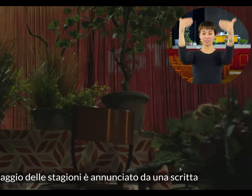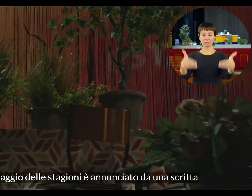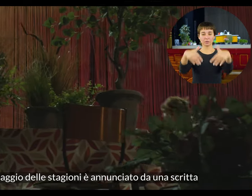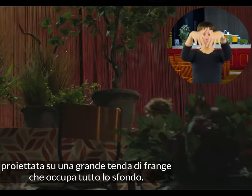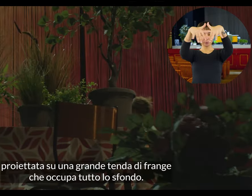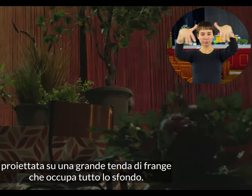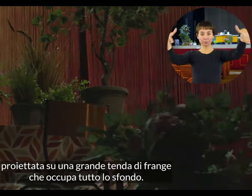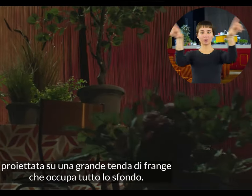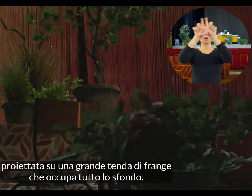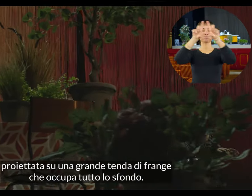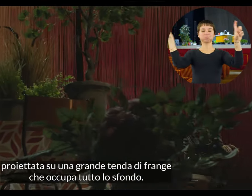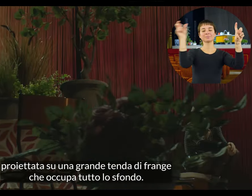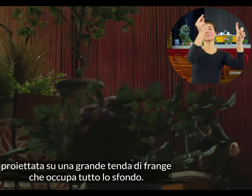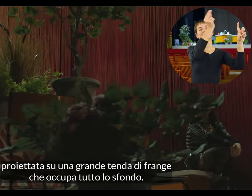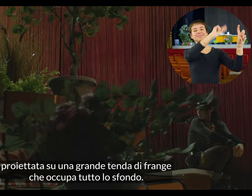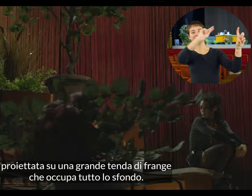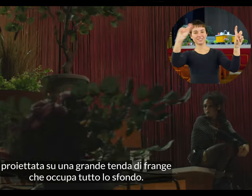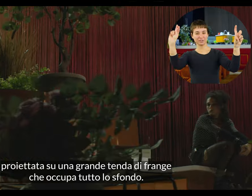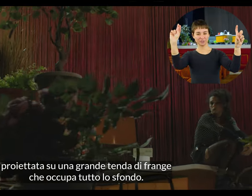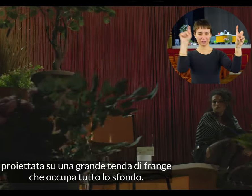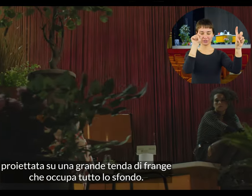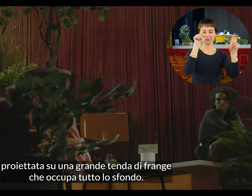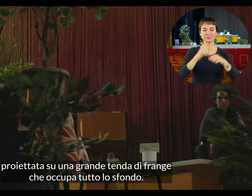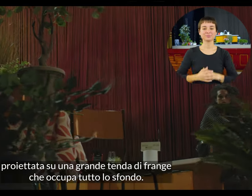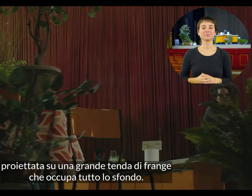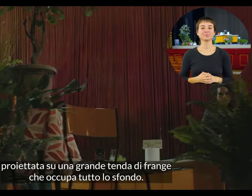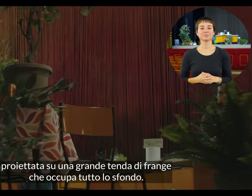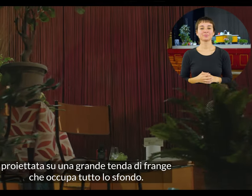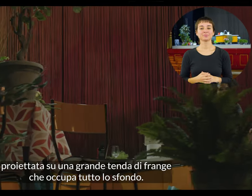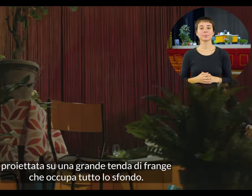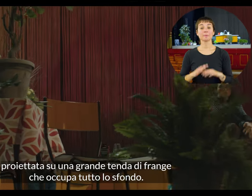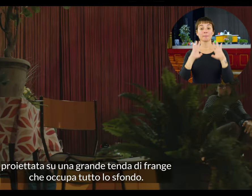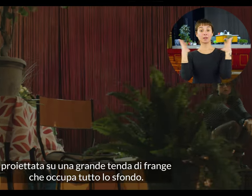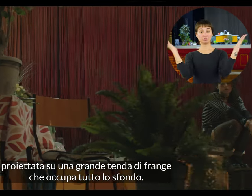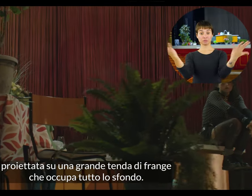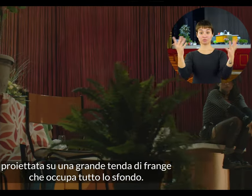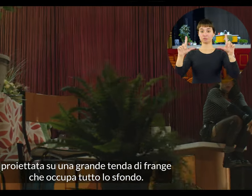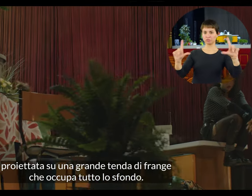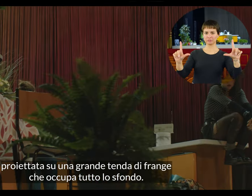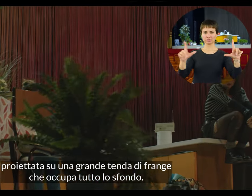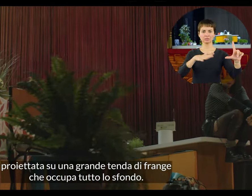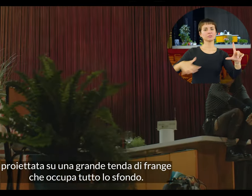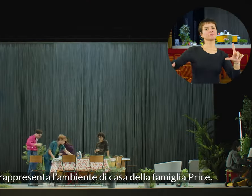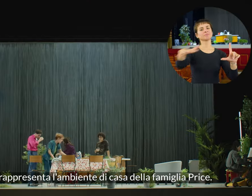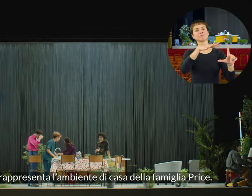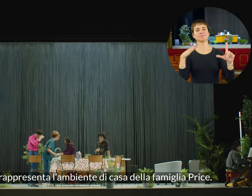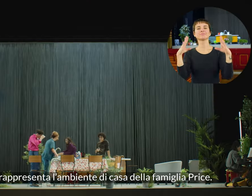scritta proiettata su una grande tenda di frange che occupa tutto lo sfondo. La scena